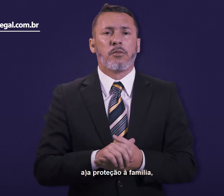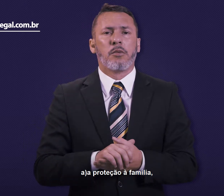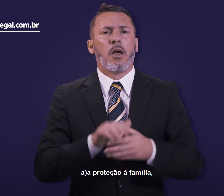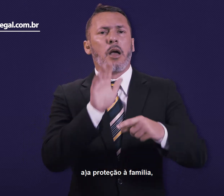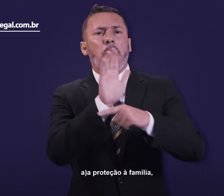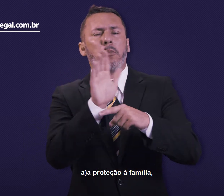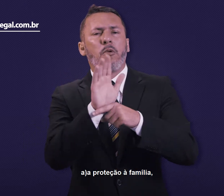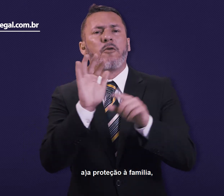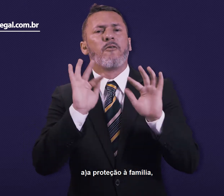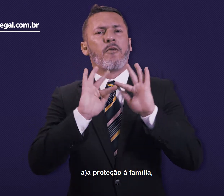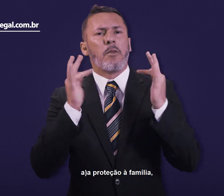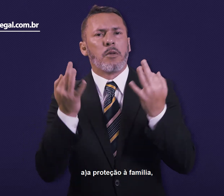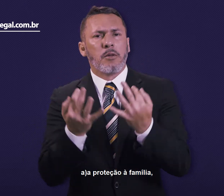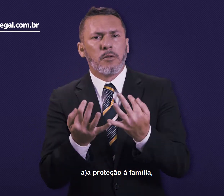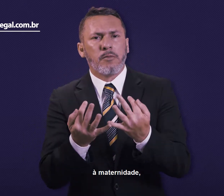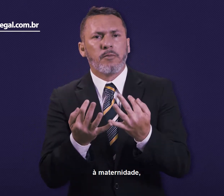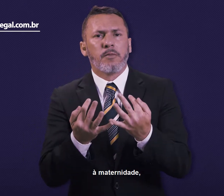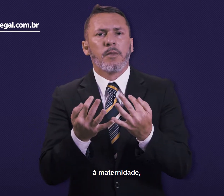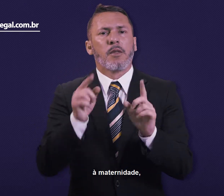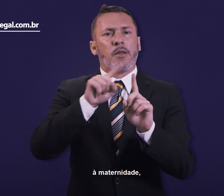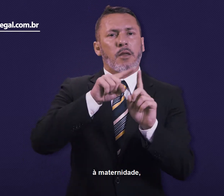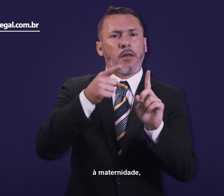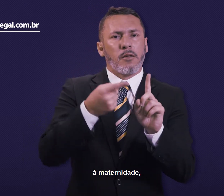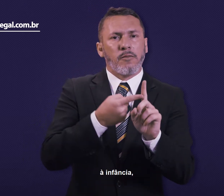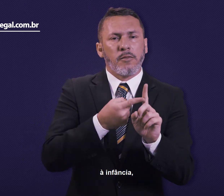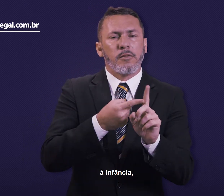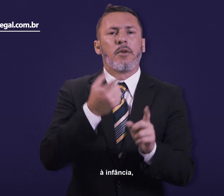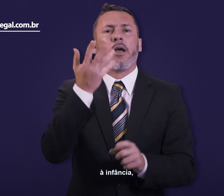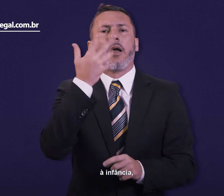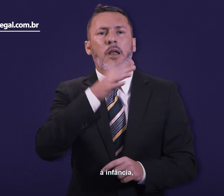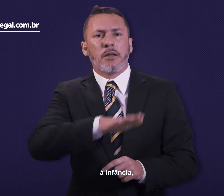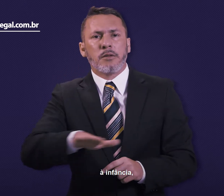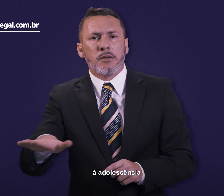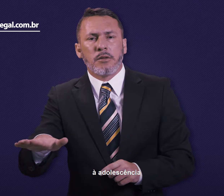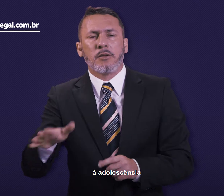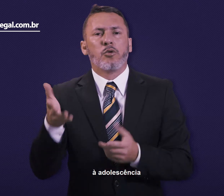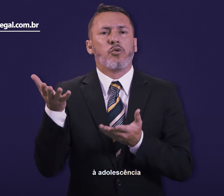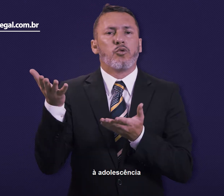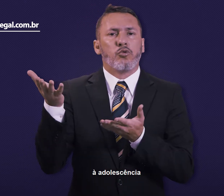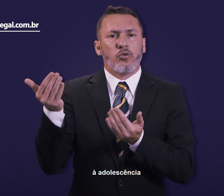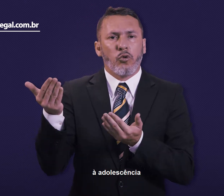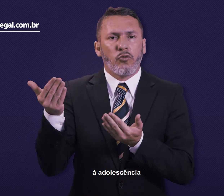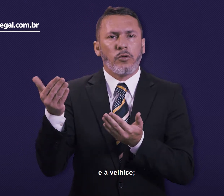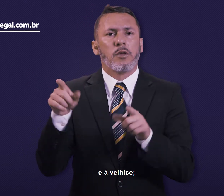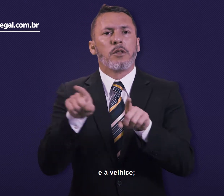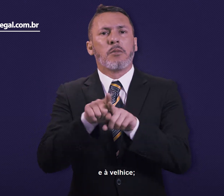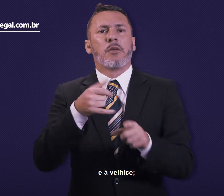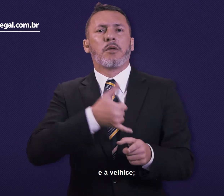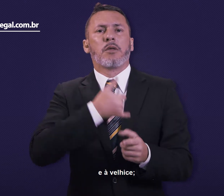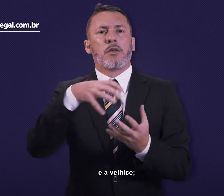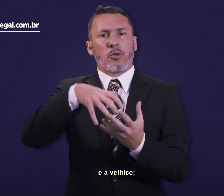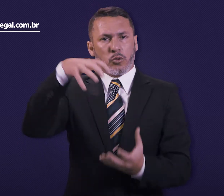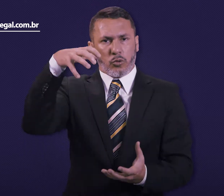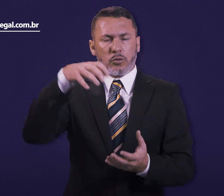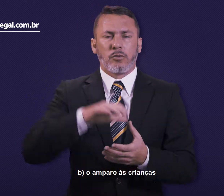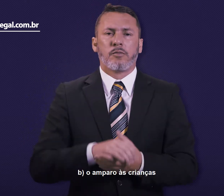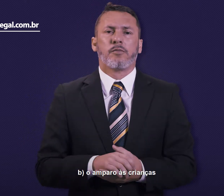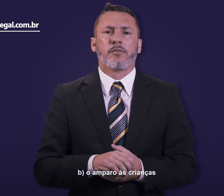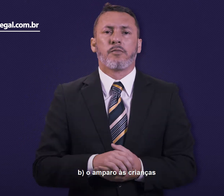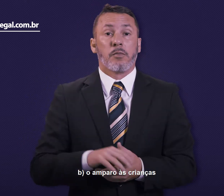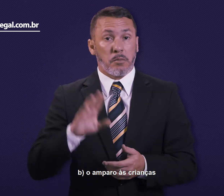A proteção à família, à maternidade, à infância, à adolescência e à velhice.